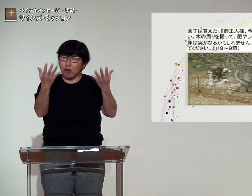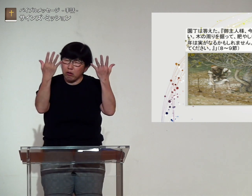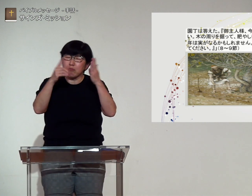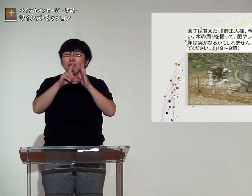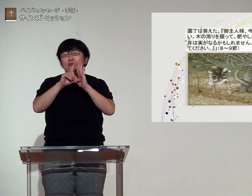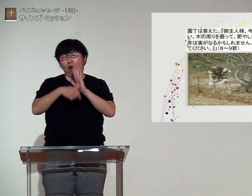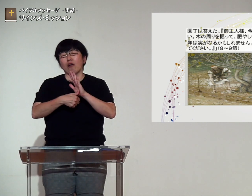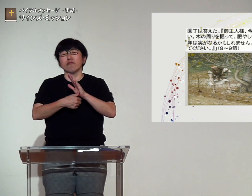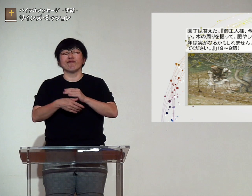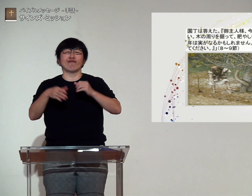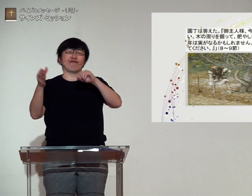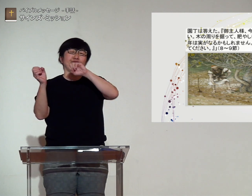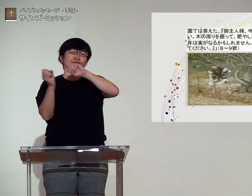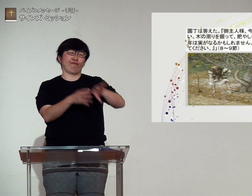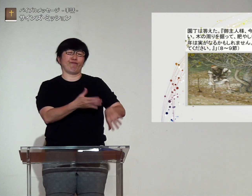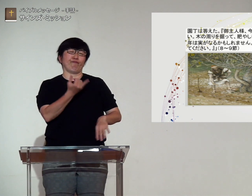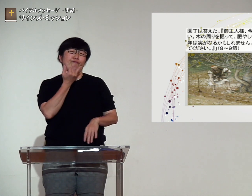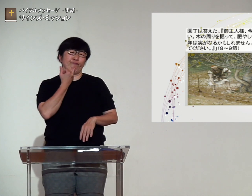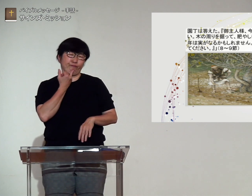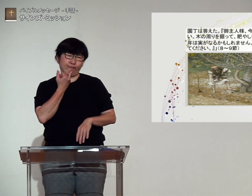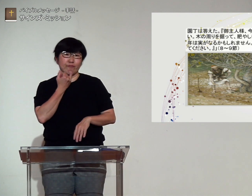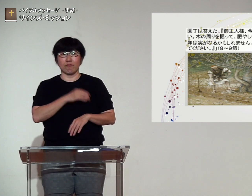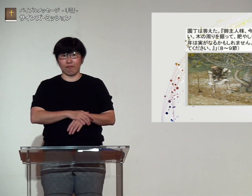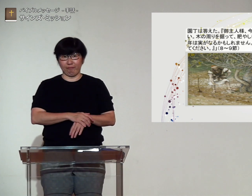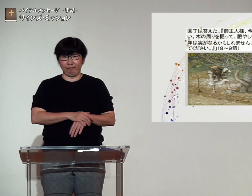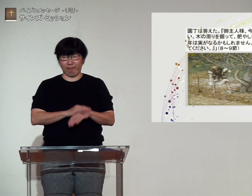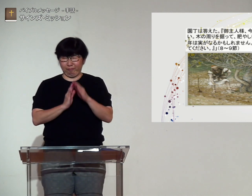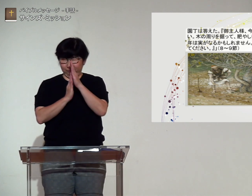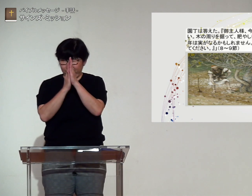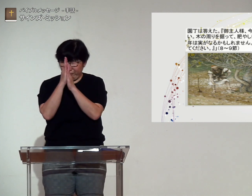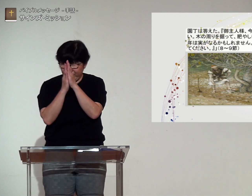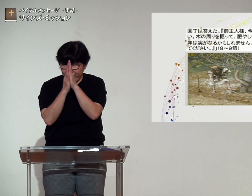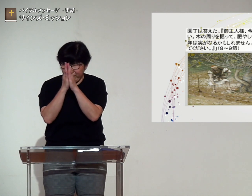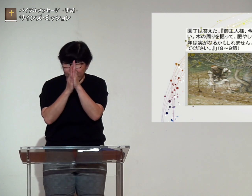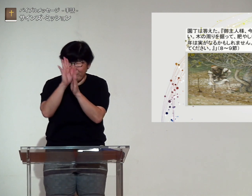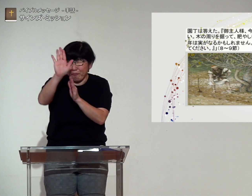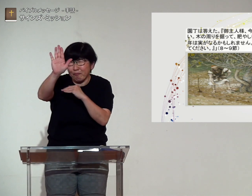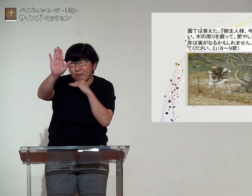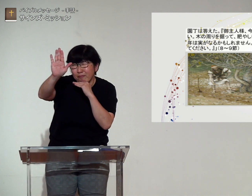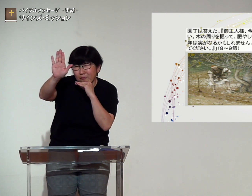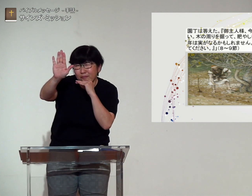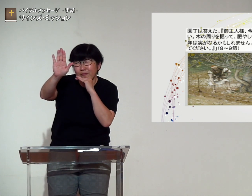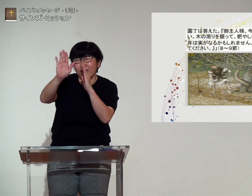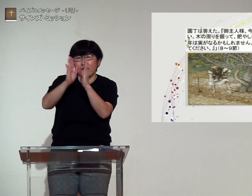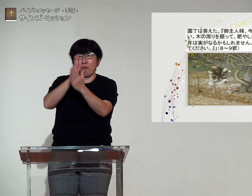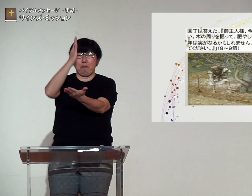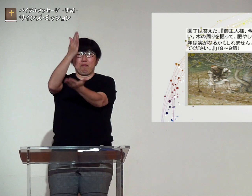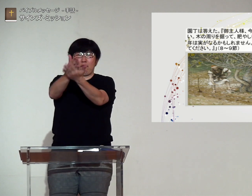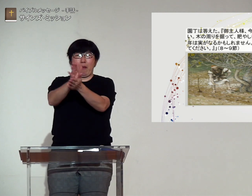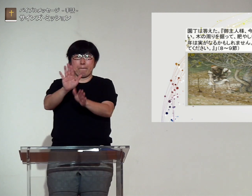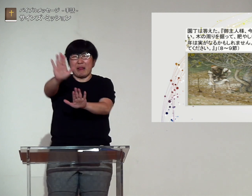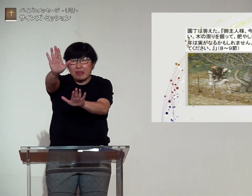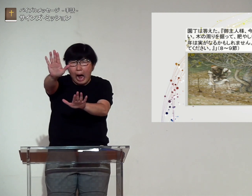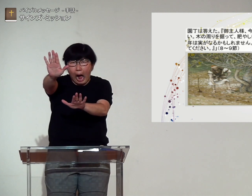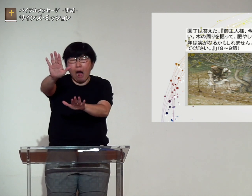もしそれでもダメだったら切って捨てて構わないでしょうどうか待ってください